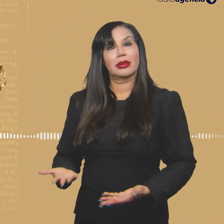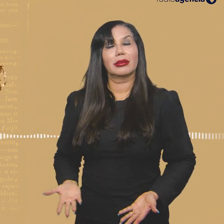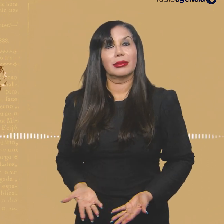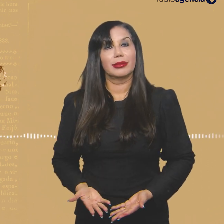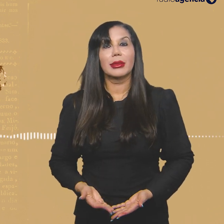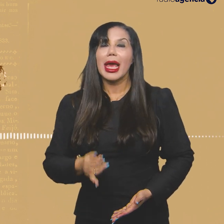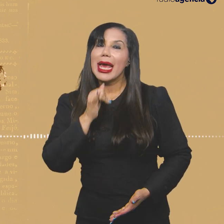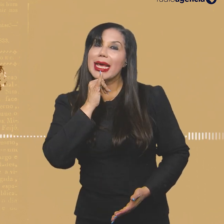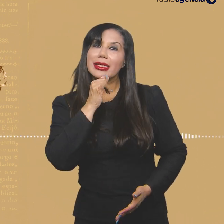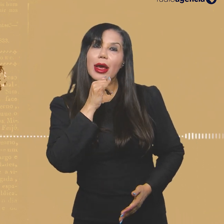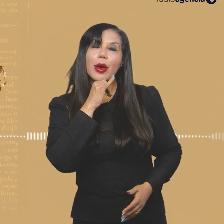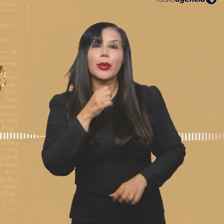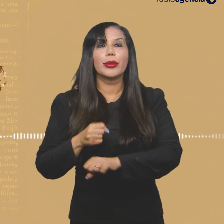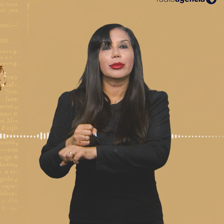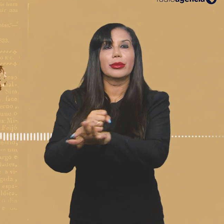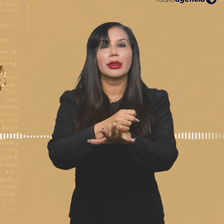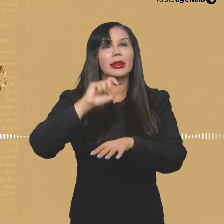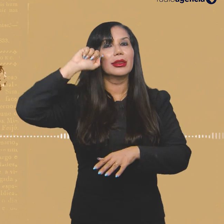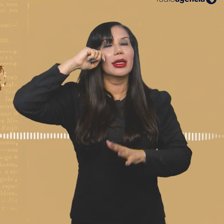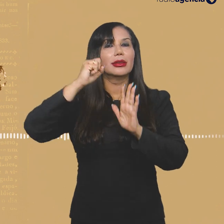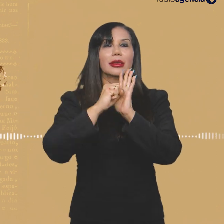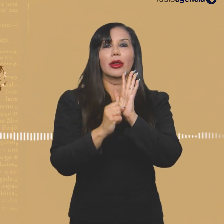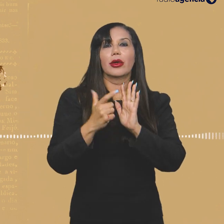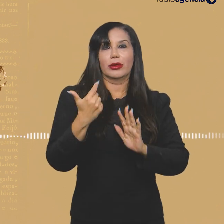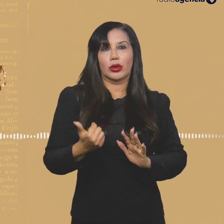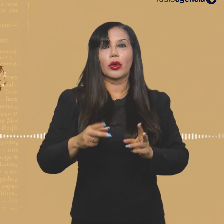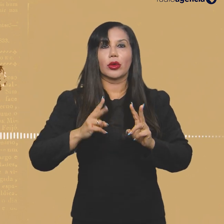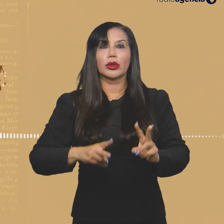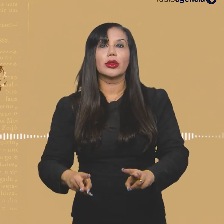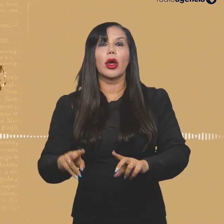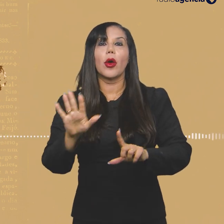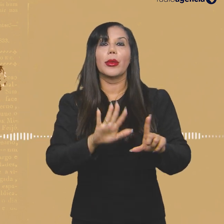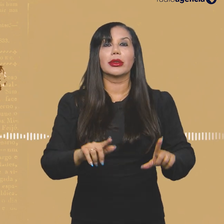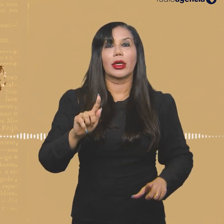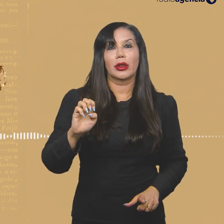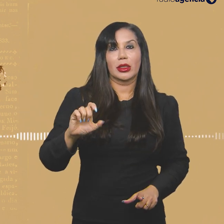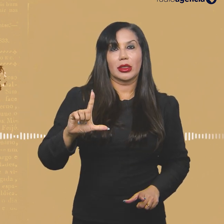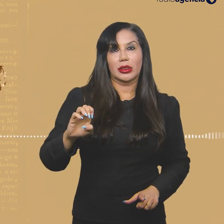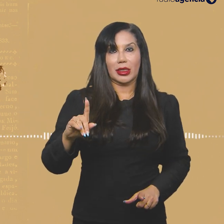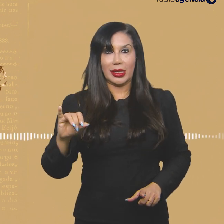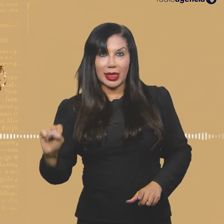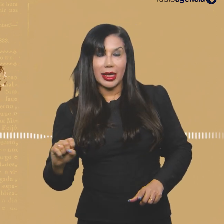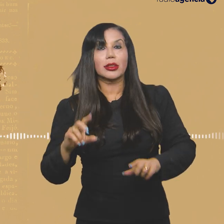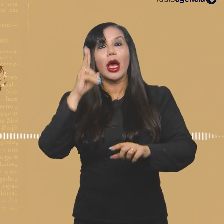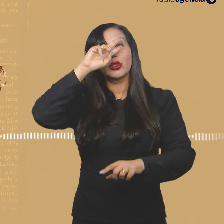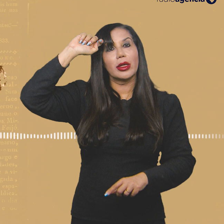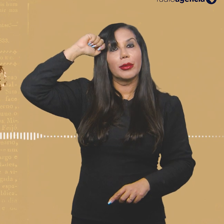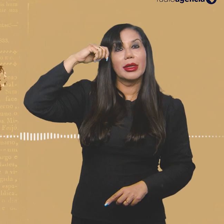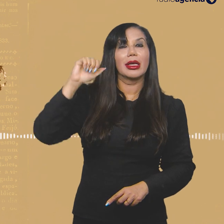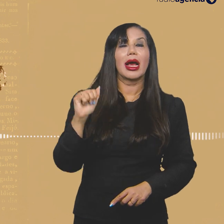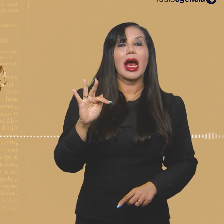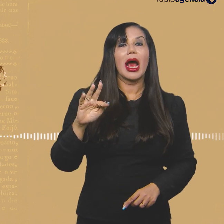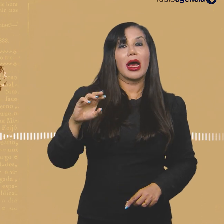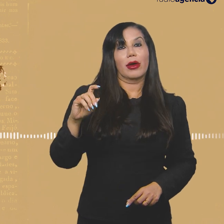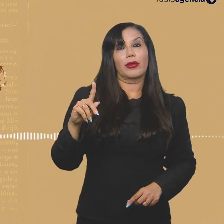racista. Exemplos da imprensa negra no século XXI não faltam, como o portal Gelé 10, o História Preta, o